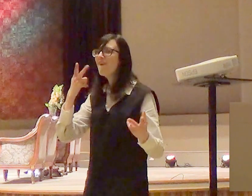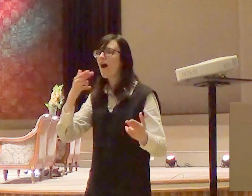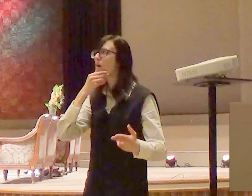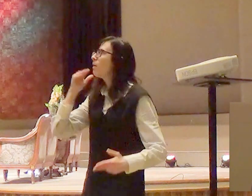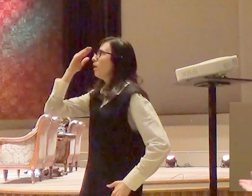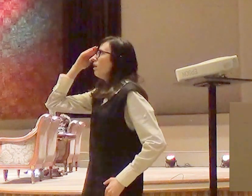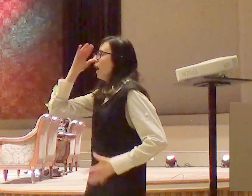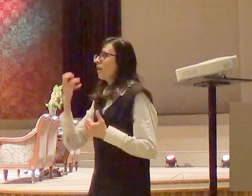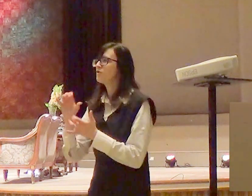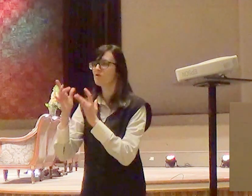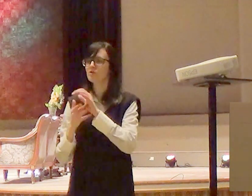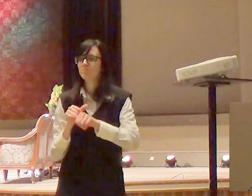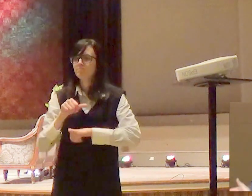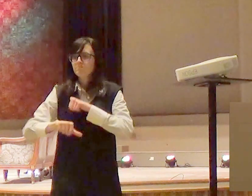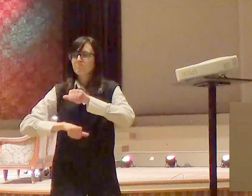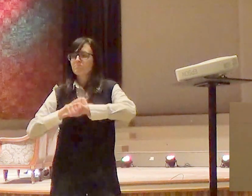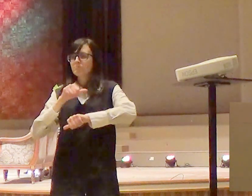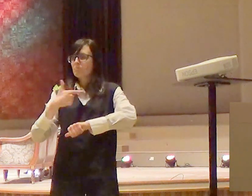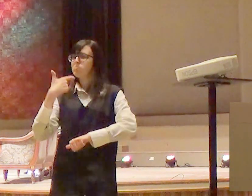sai fora muda de vida